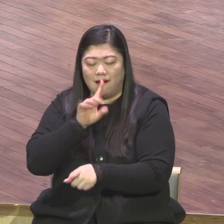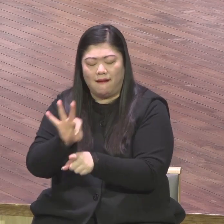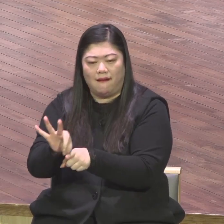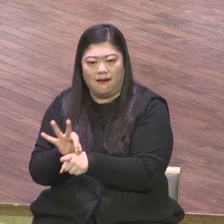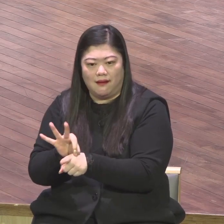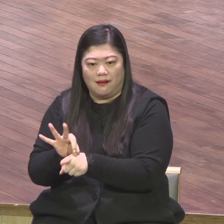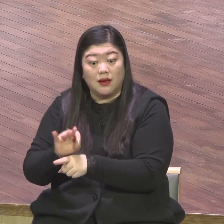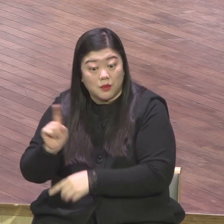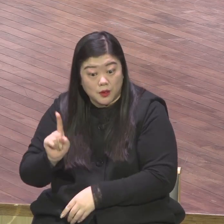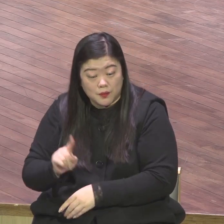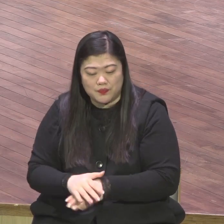12절 이 말씀이에요